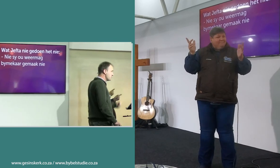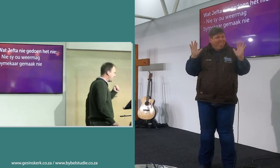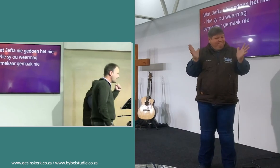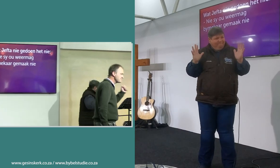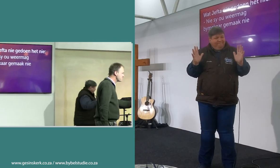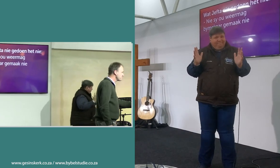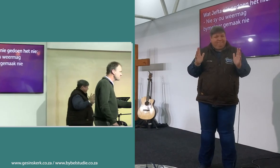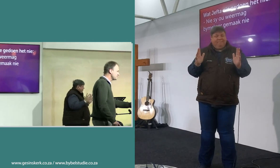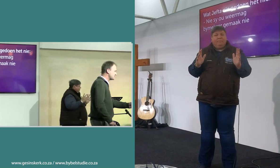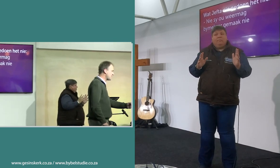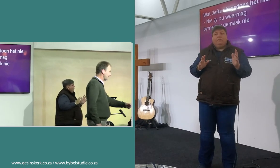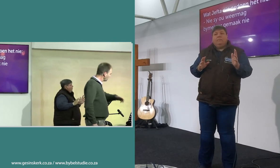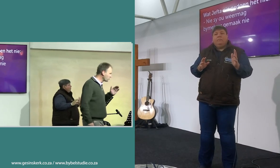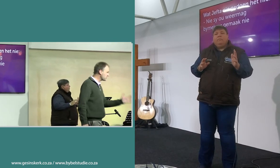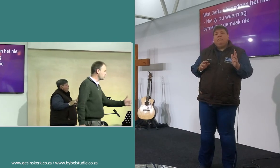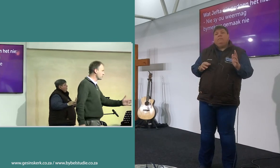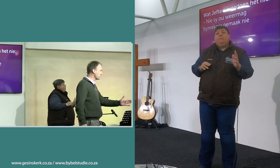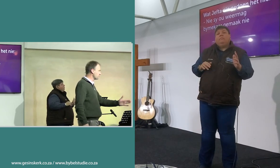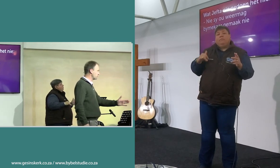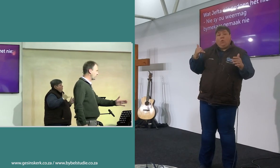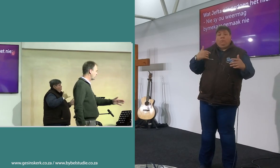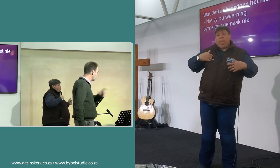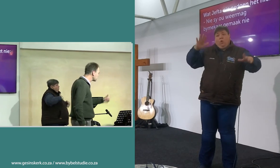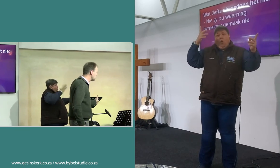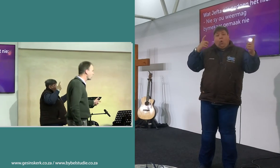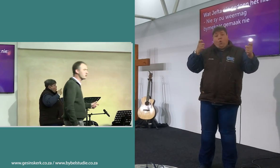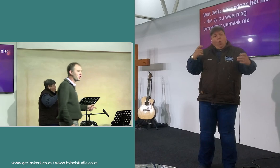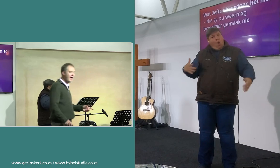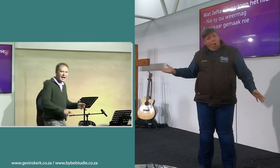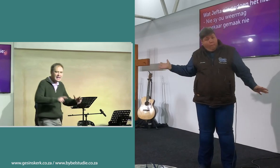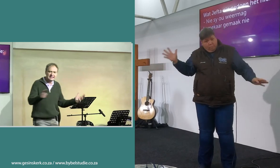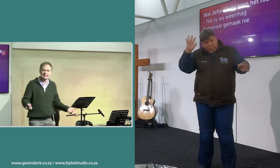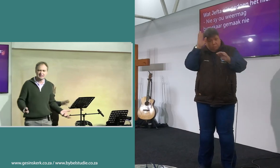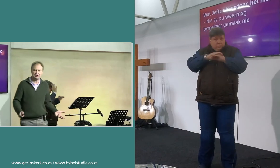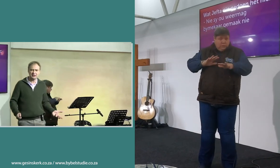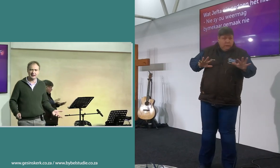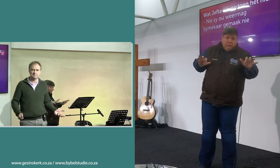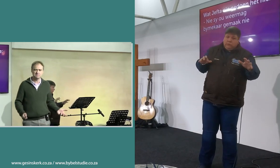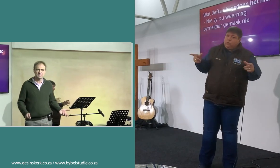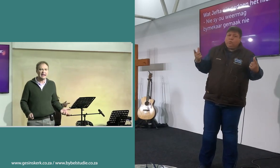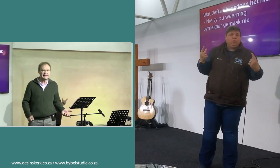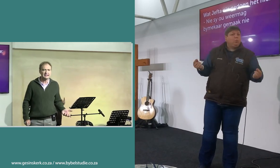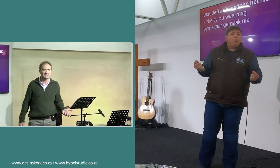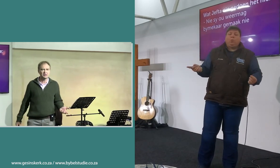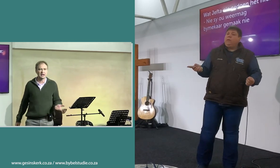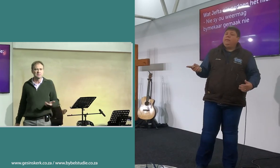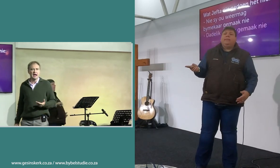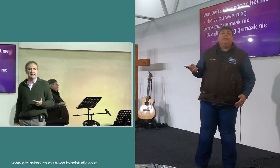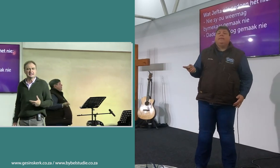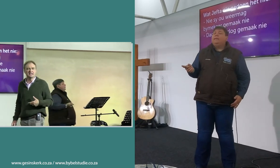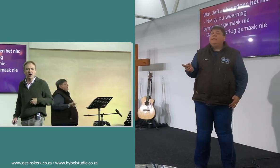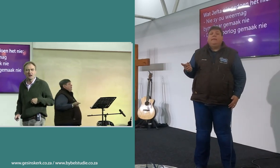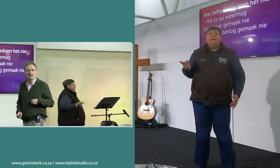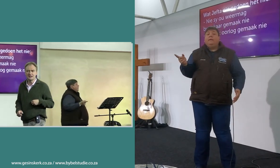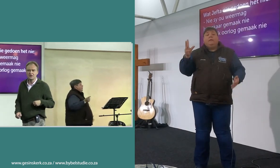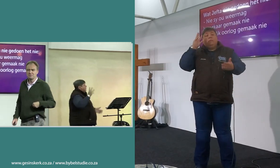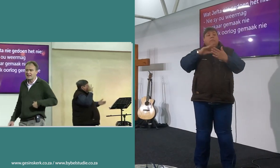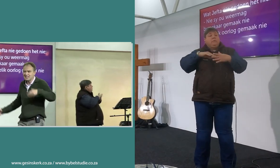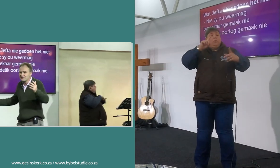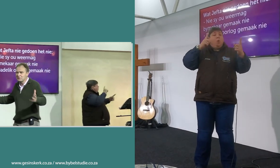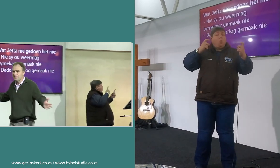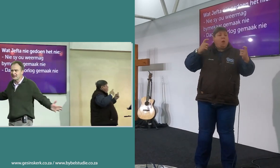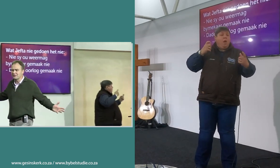en gesê manne dis dit ons gaan oorlog voelen kom ons gaan maak oorlog hy het nie dit gedoen nie hy het nie dit gedoen nie hy het nie dadelijk